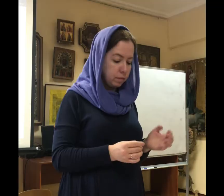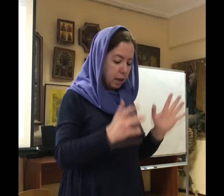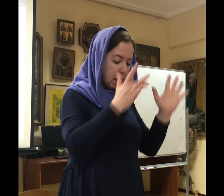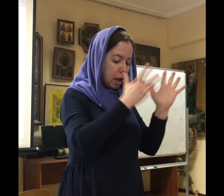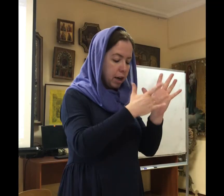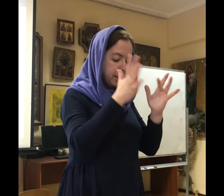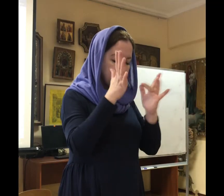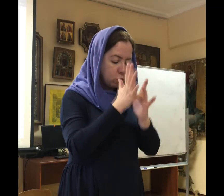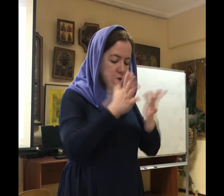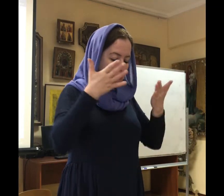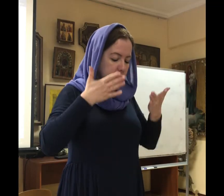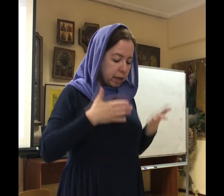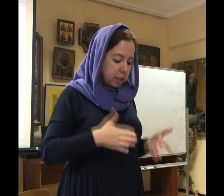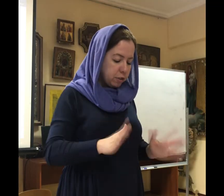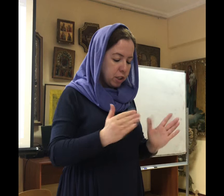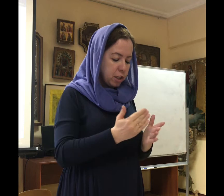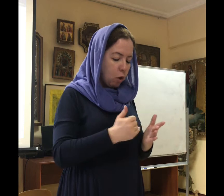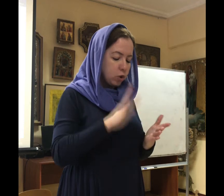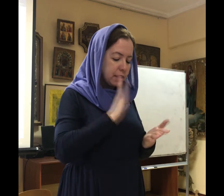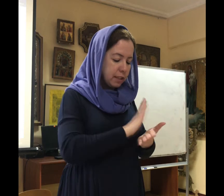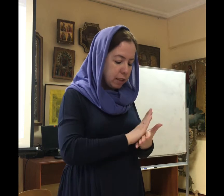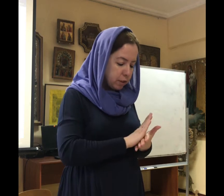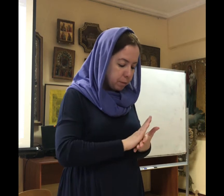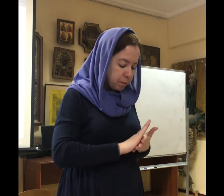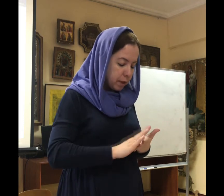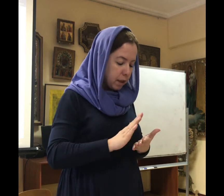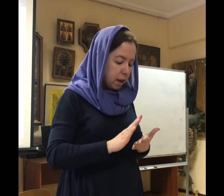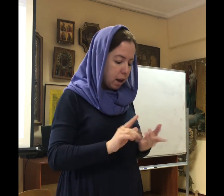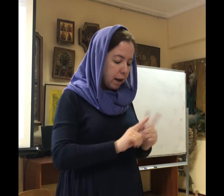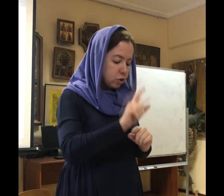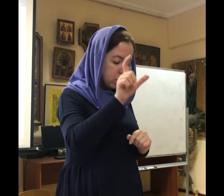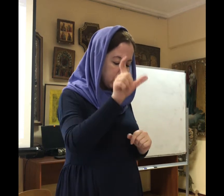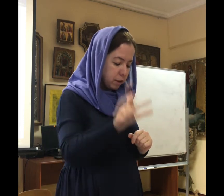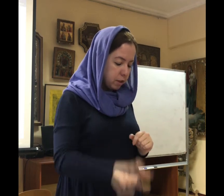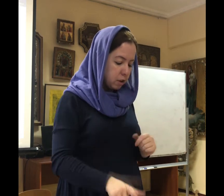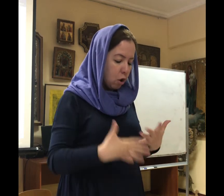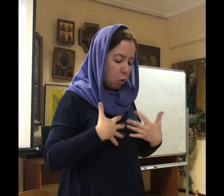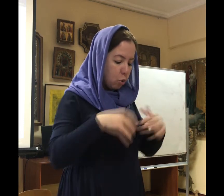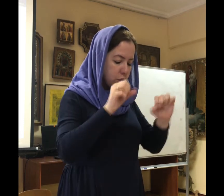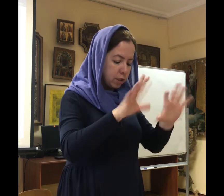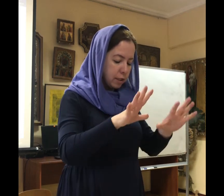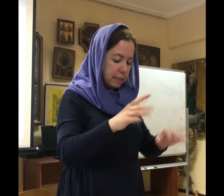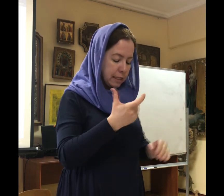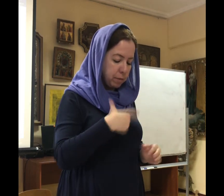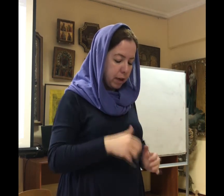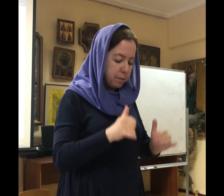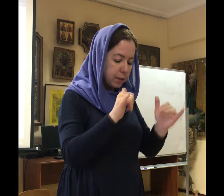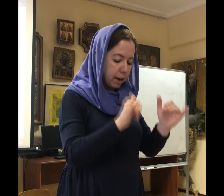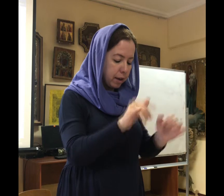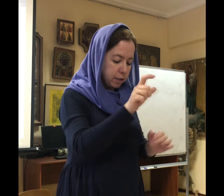Христос, родившийся от Девы, как человек, отдал Себя ради